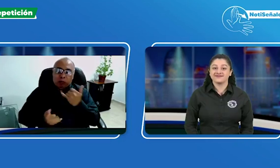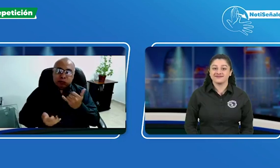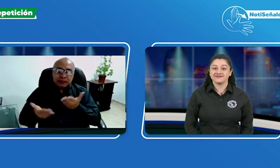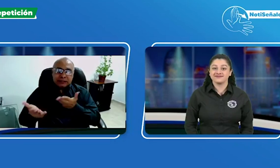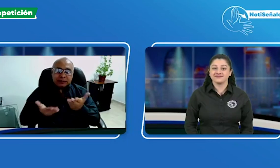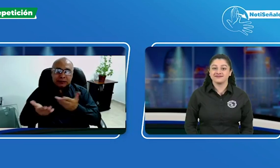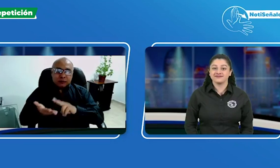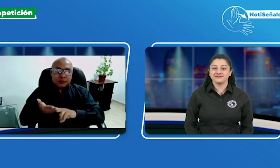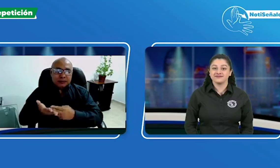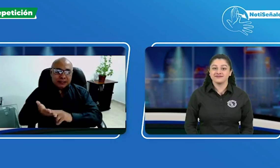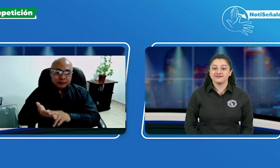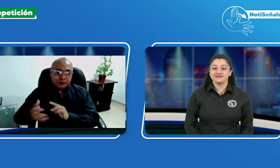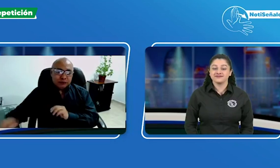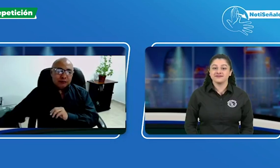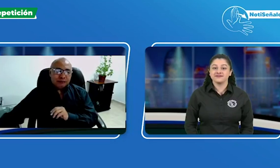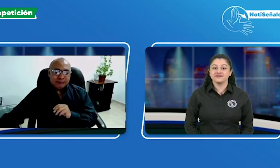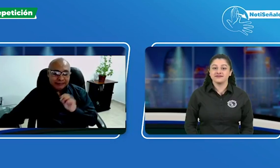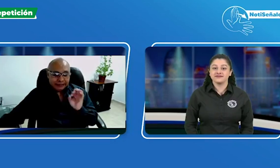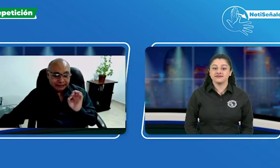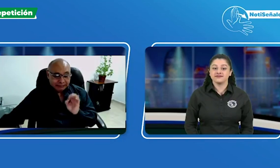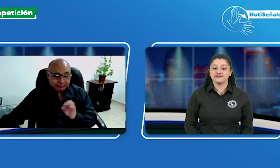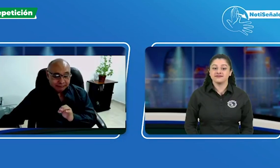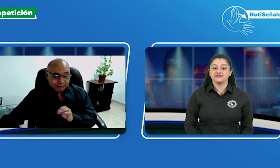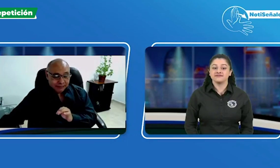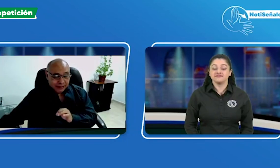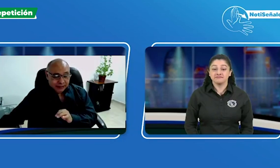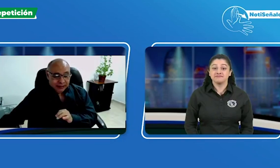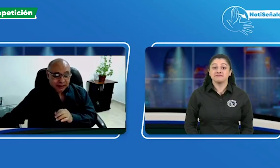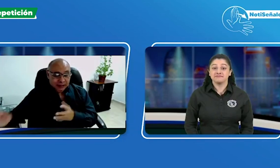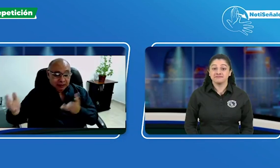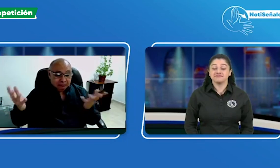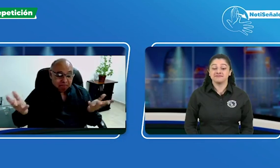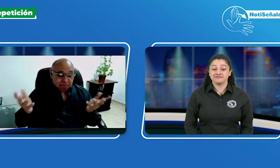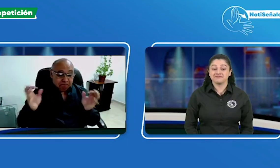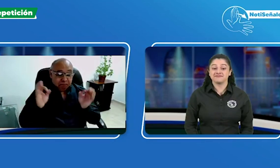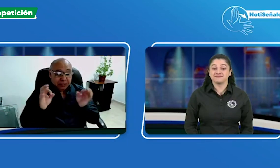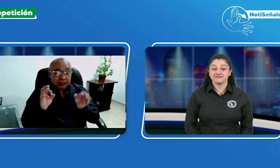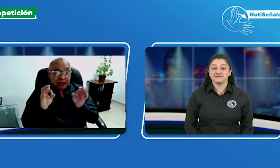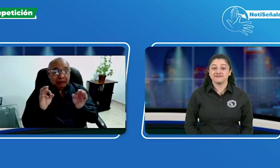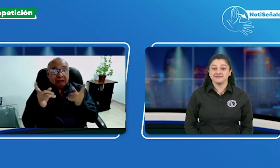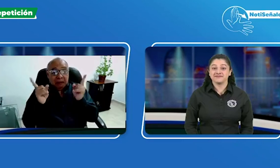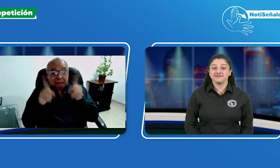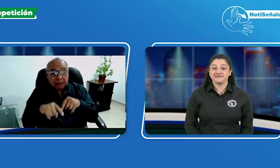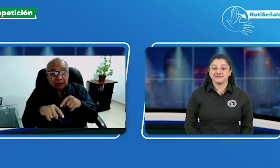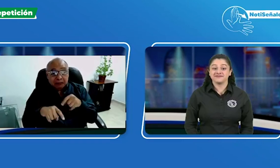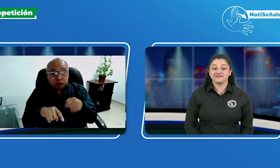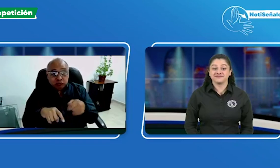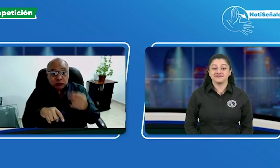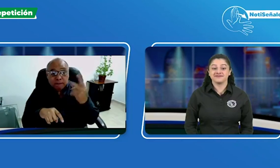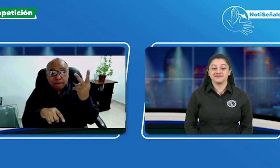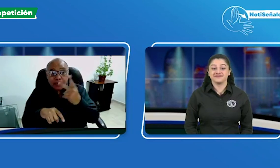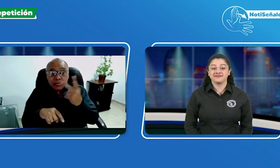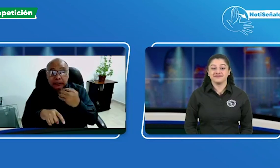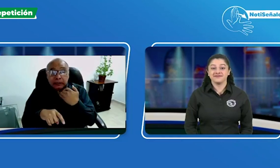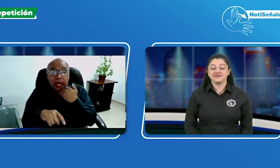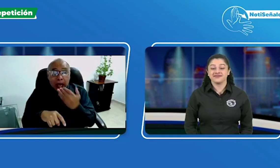accesibilidad y puedan recibir los servicios a través de una mediación con intérprete con completa